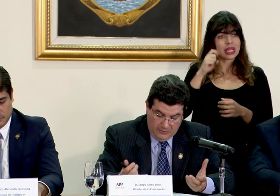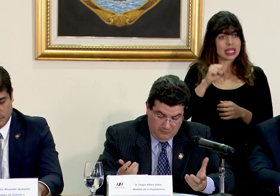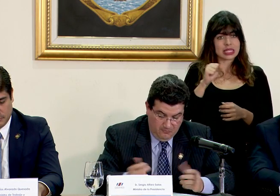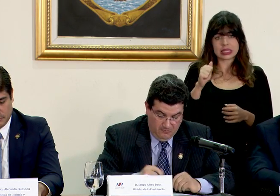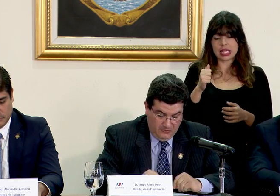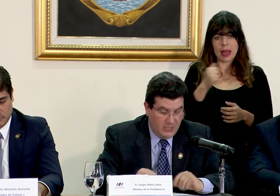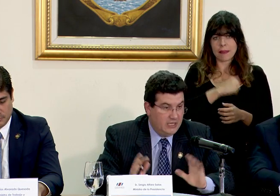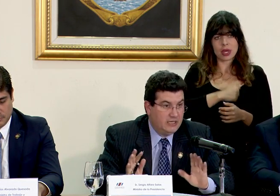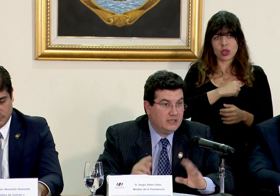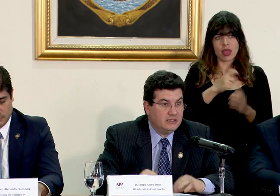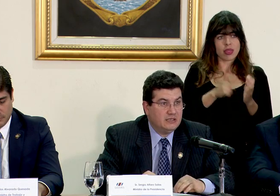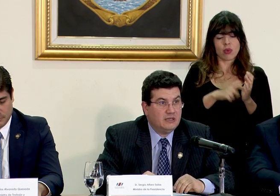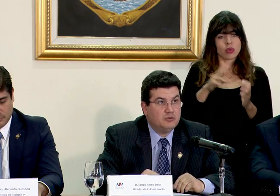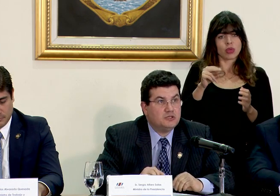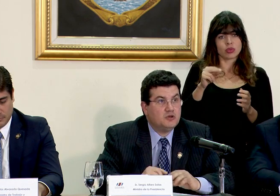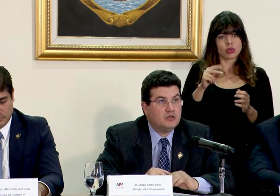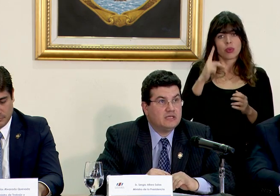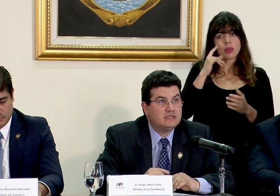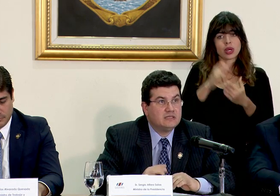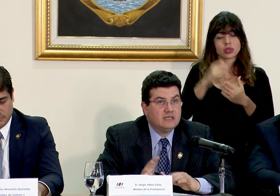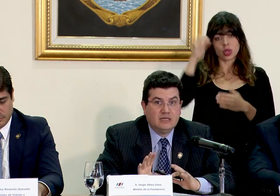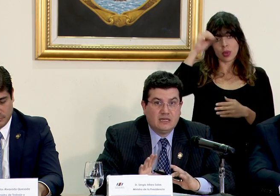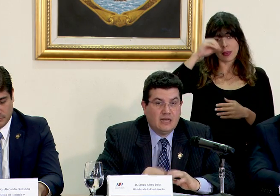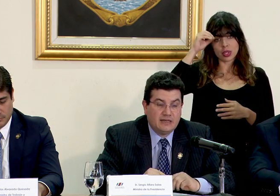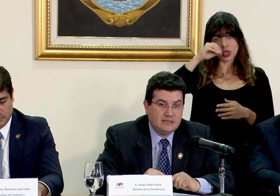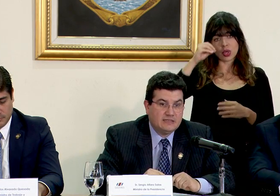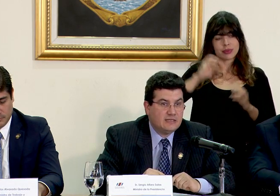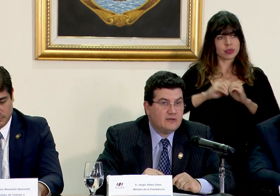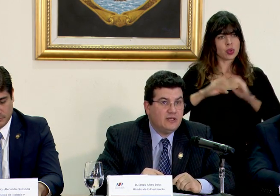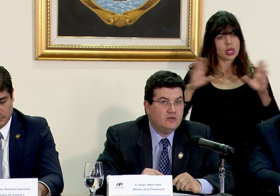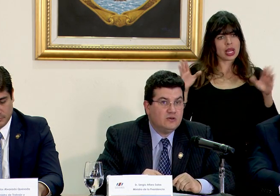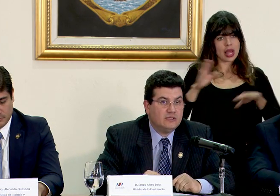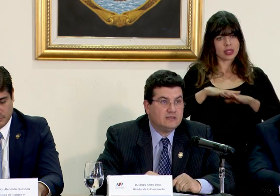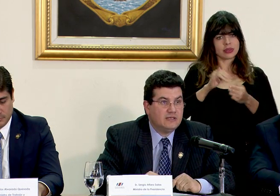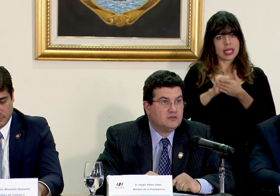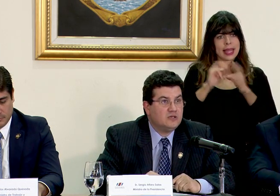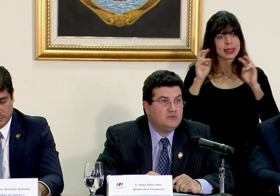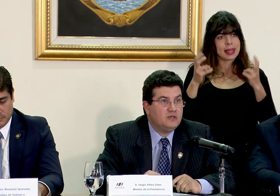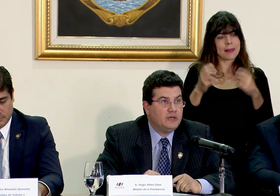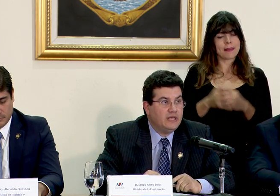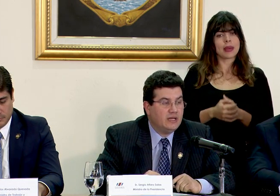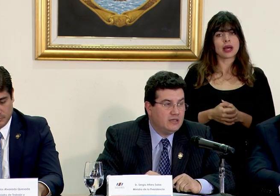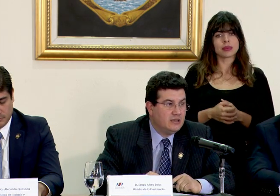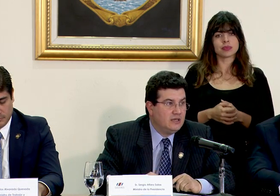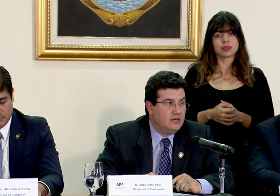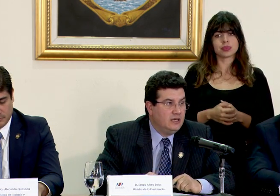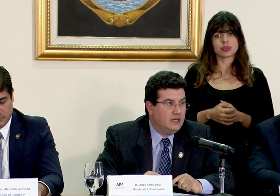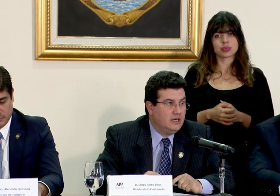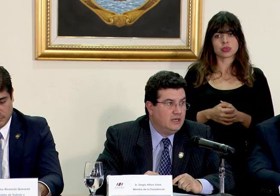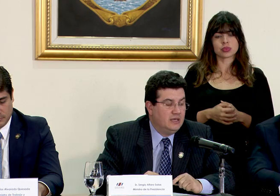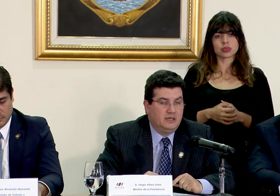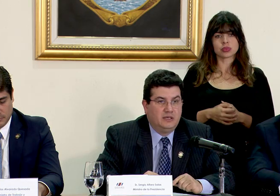por lo que la posición es clara en ese sentido eso disminuiría